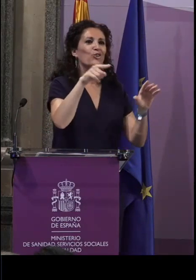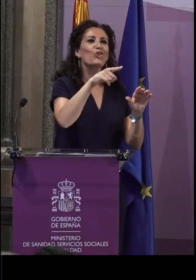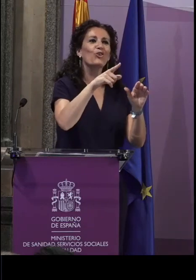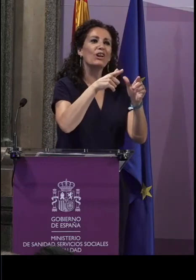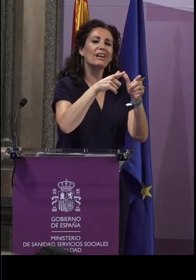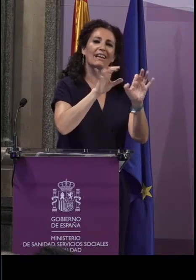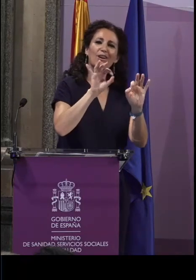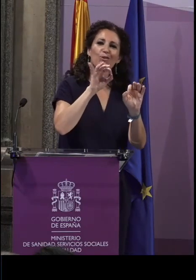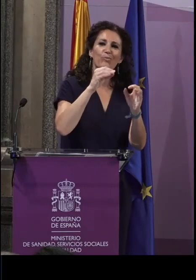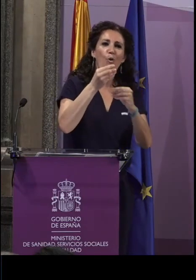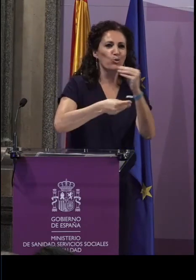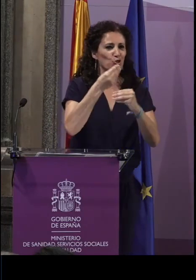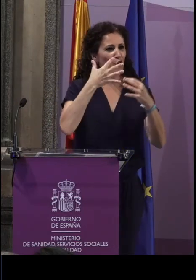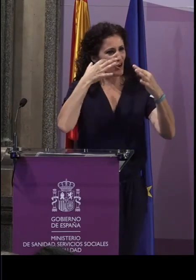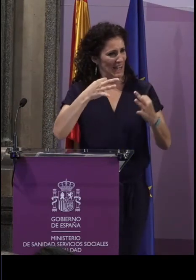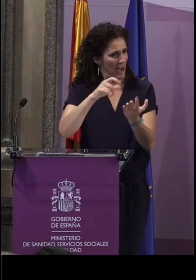Está claro